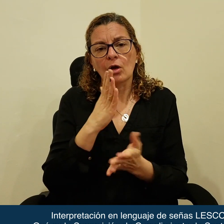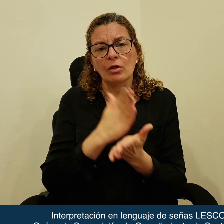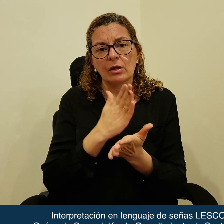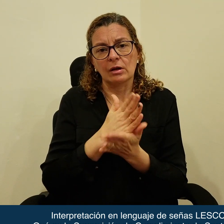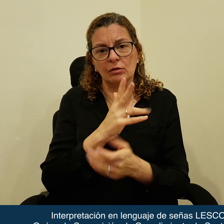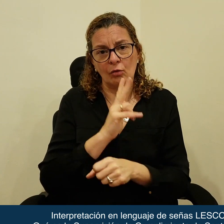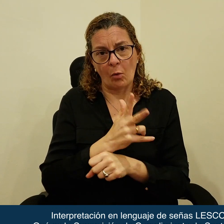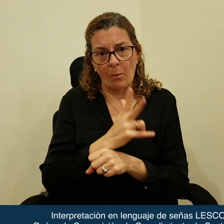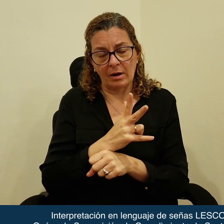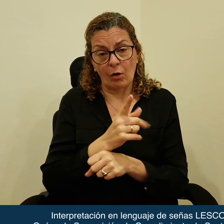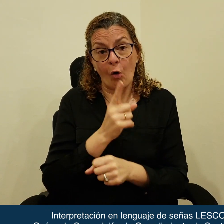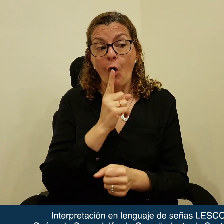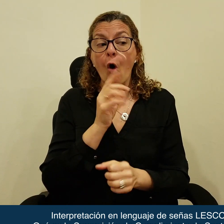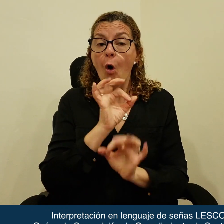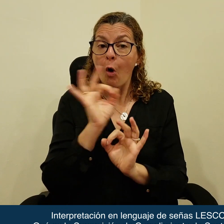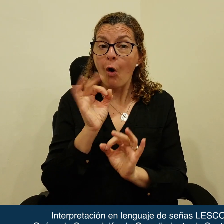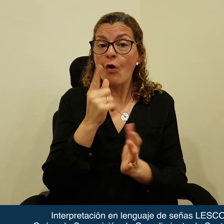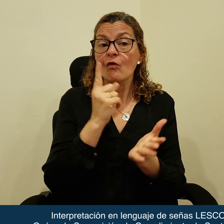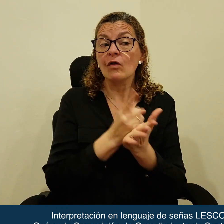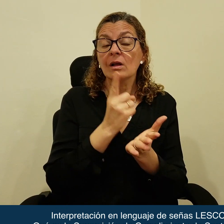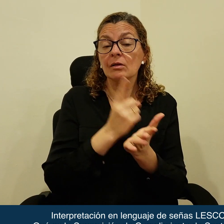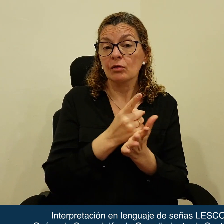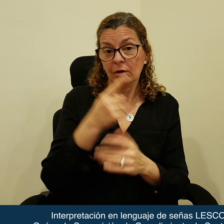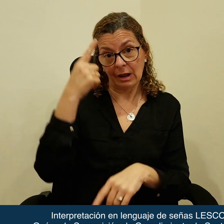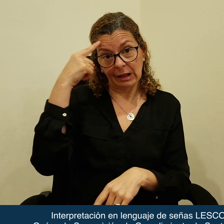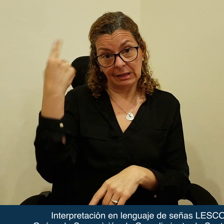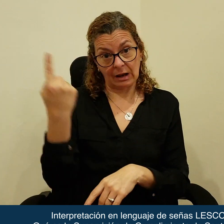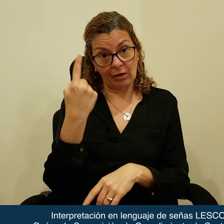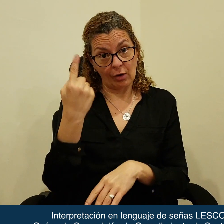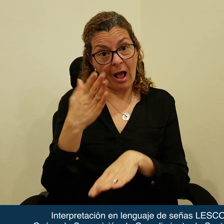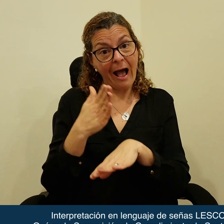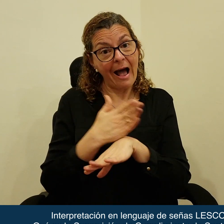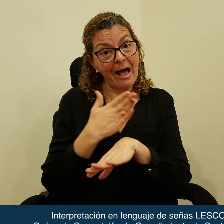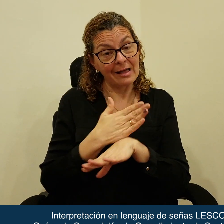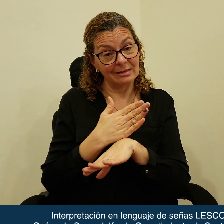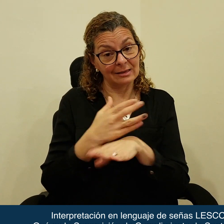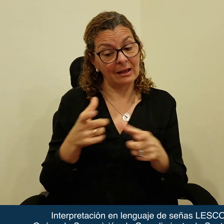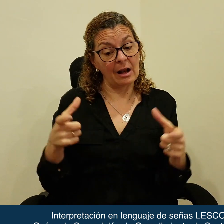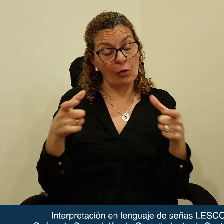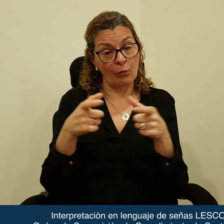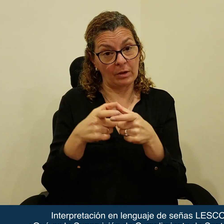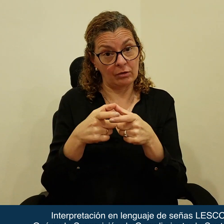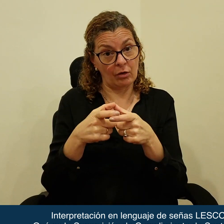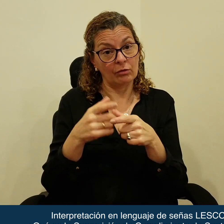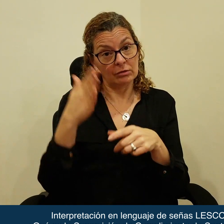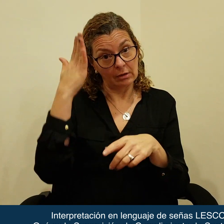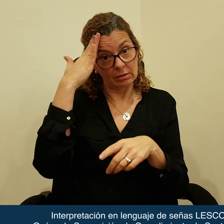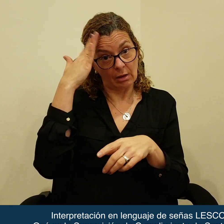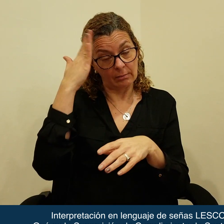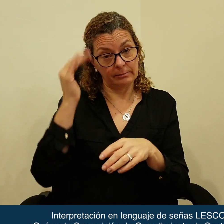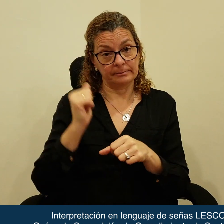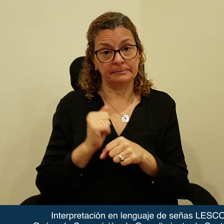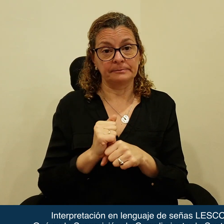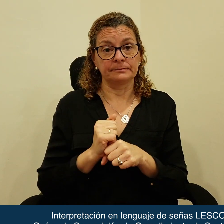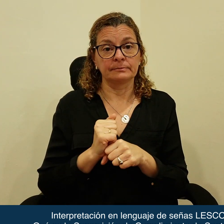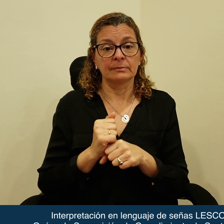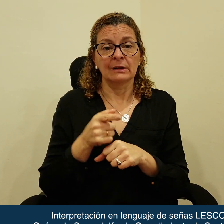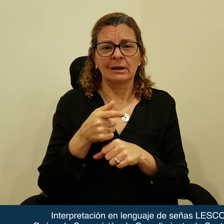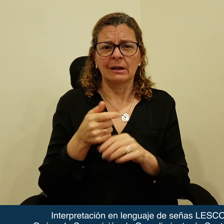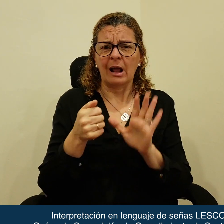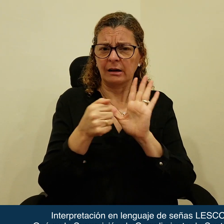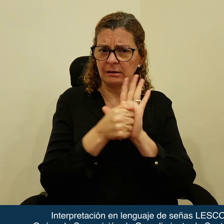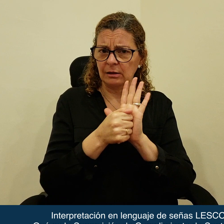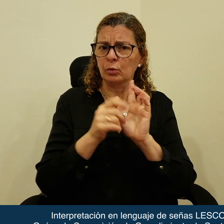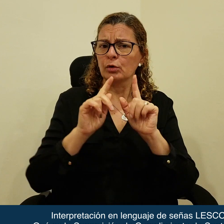derechos u obligaciones internacionales previstas en la Convención Americana. Dicho